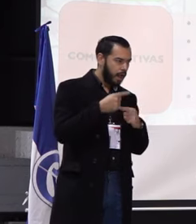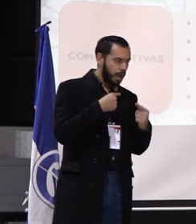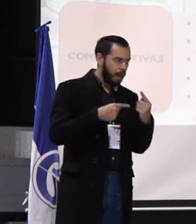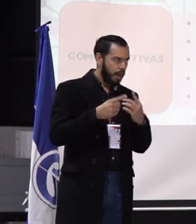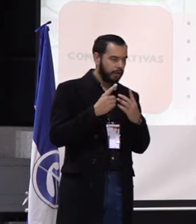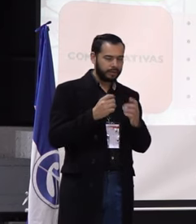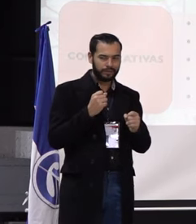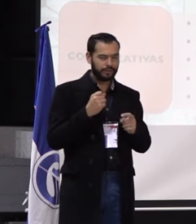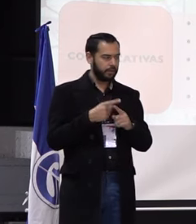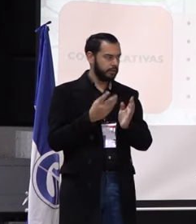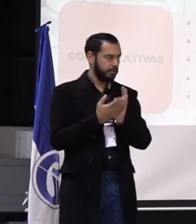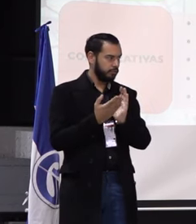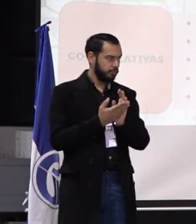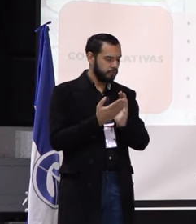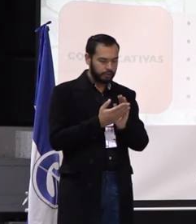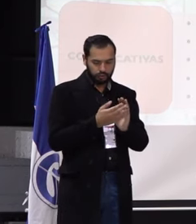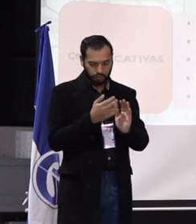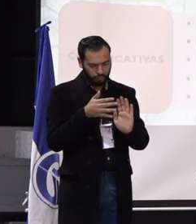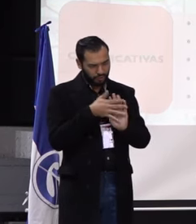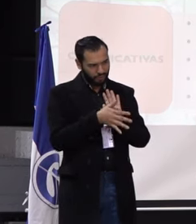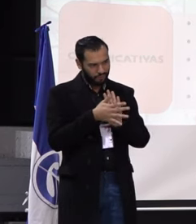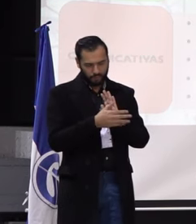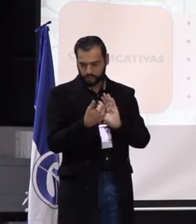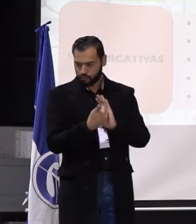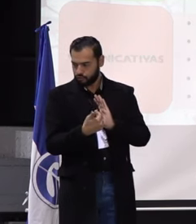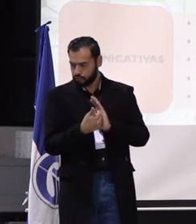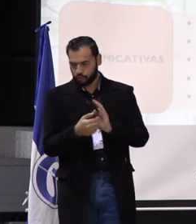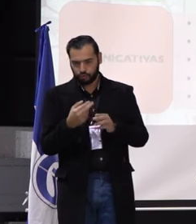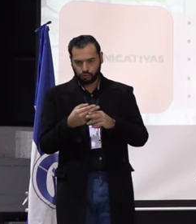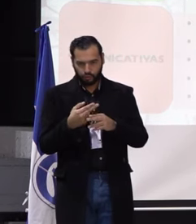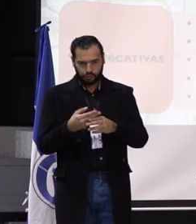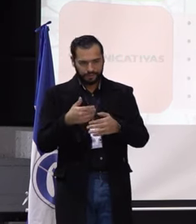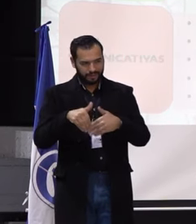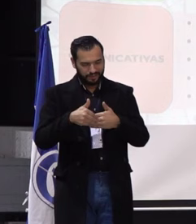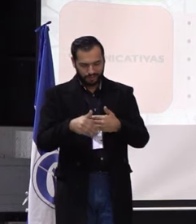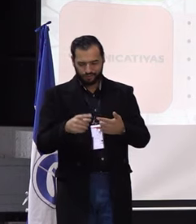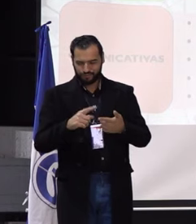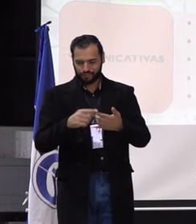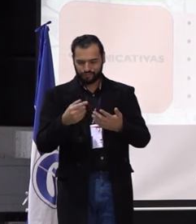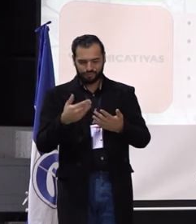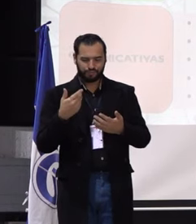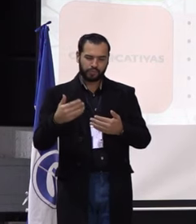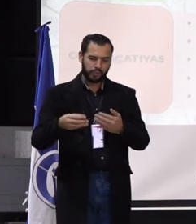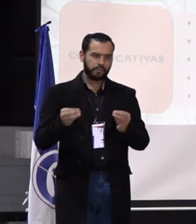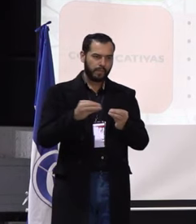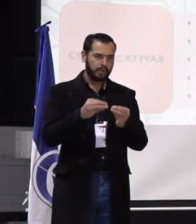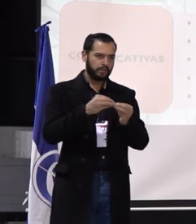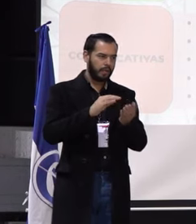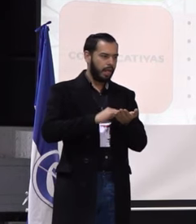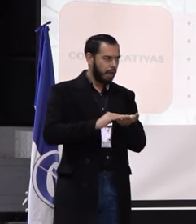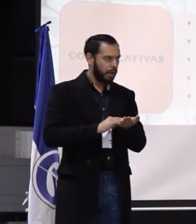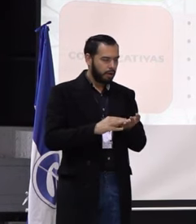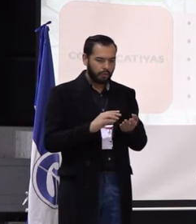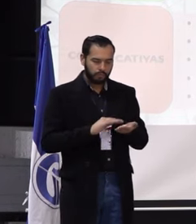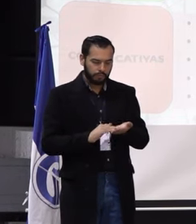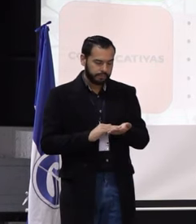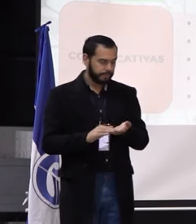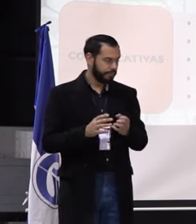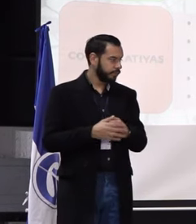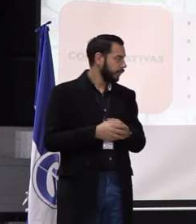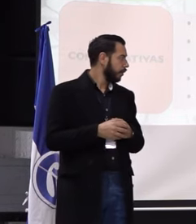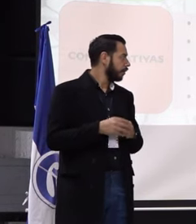con egresados, actualizando la información constantemente, consolidar los canales de